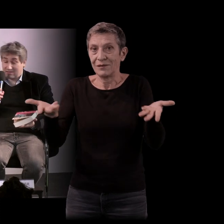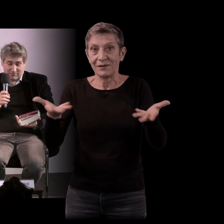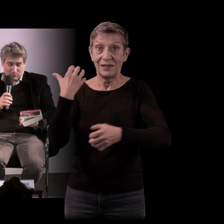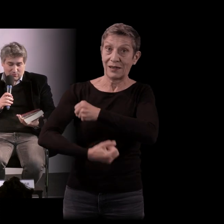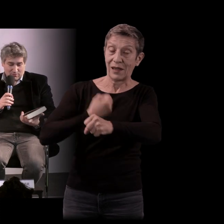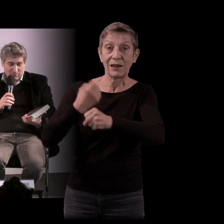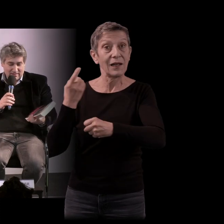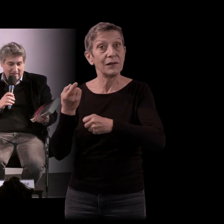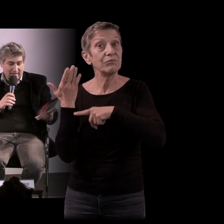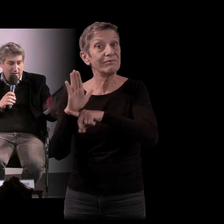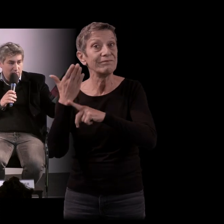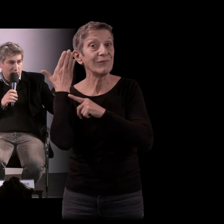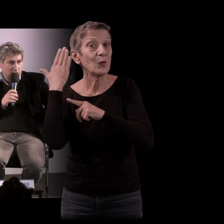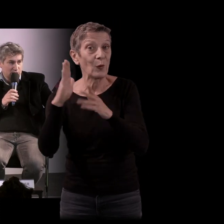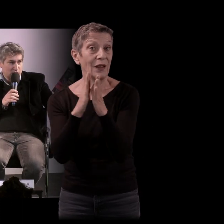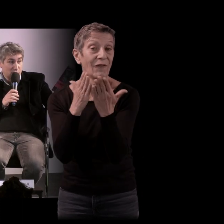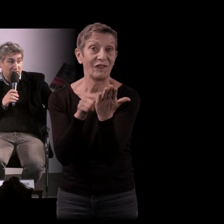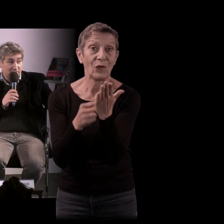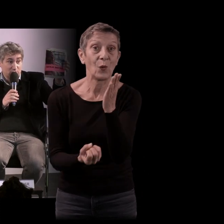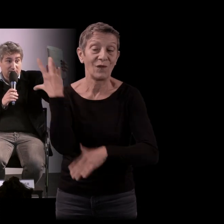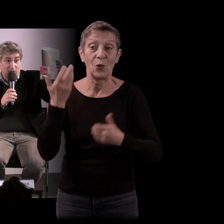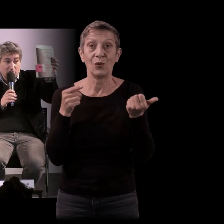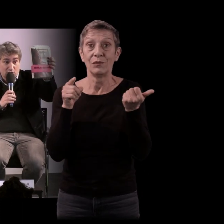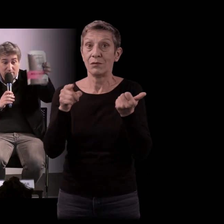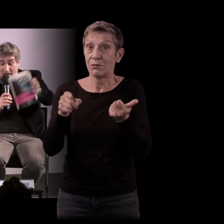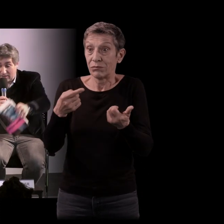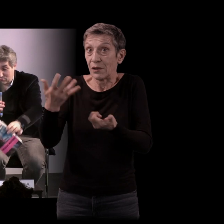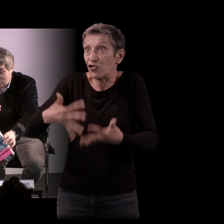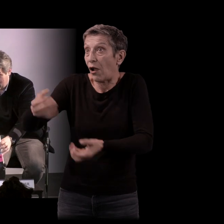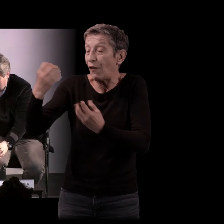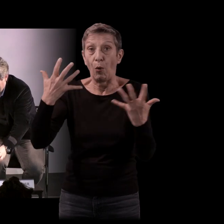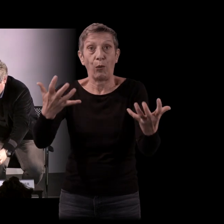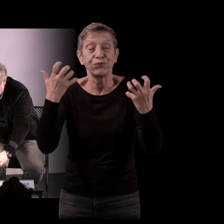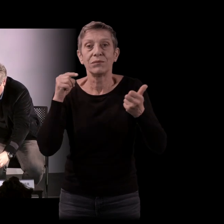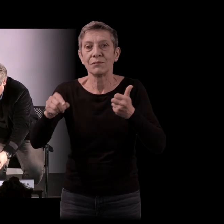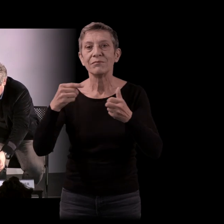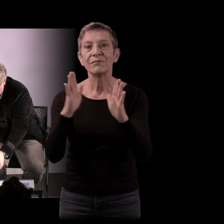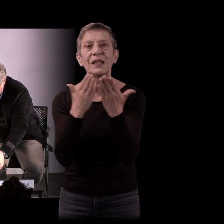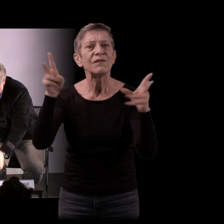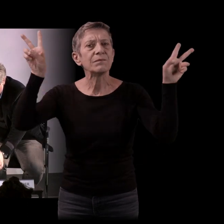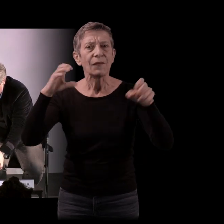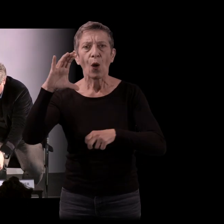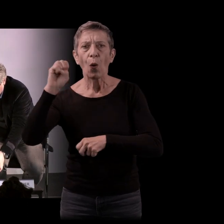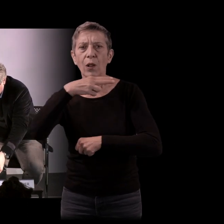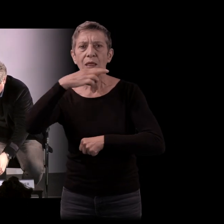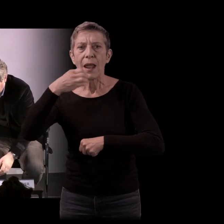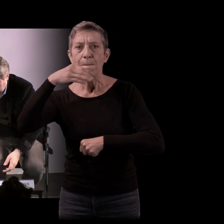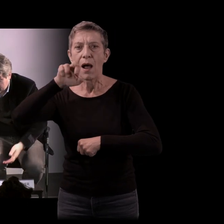événements littéraires de 2022, à savoir Konemara, toujours aux éditions Actes Sud, qui